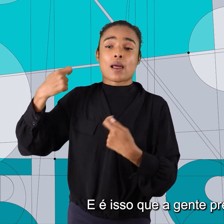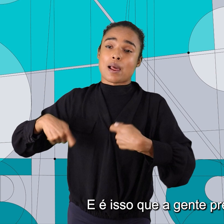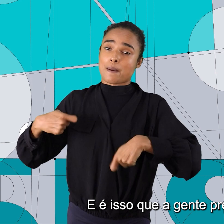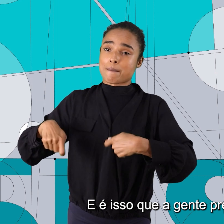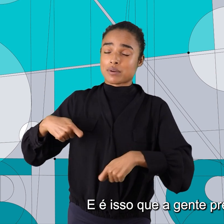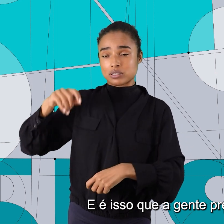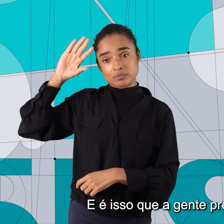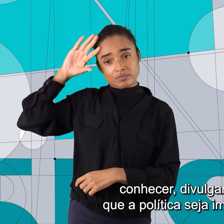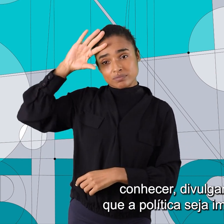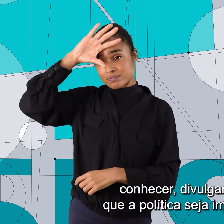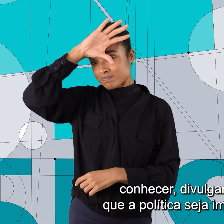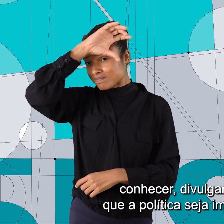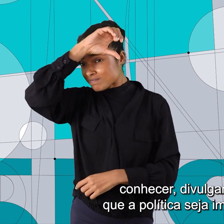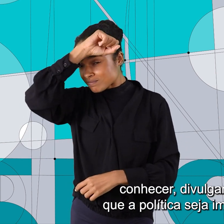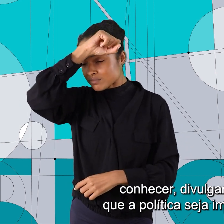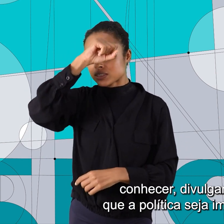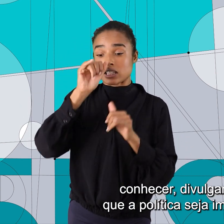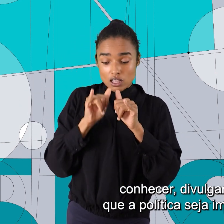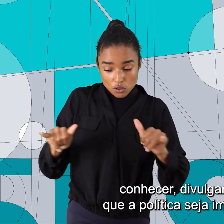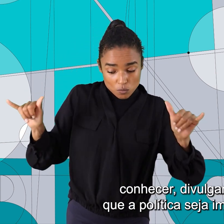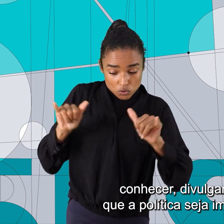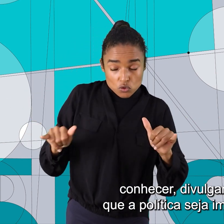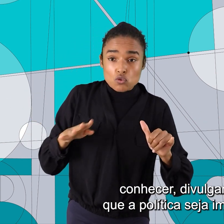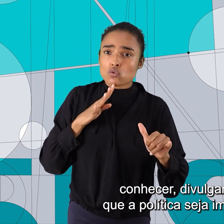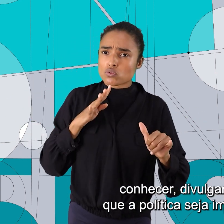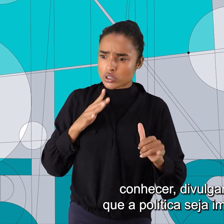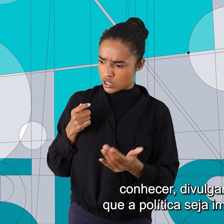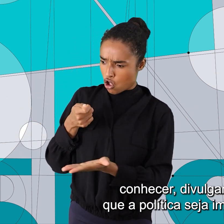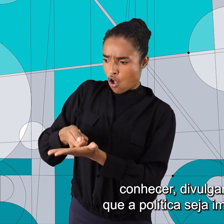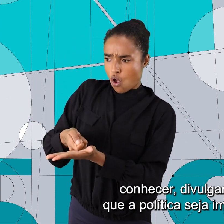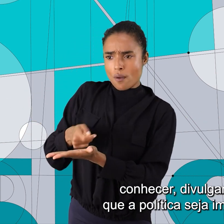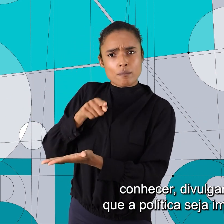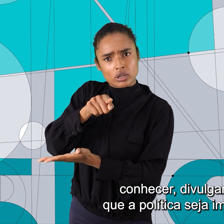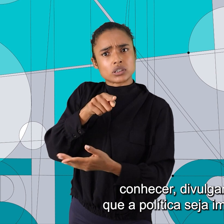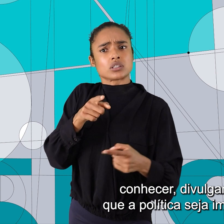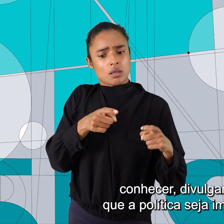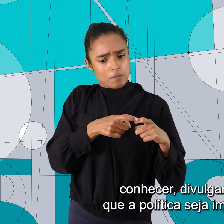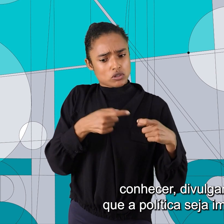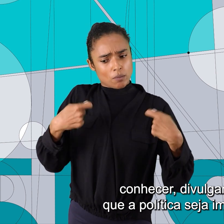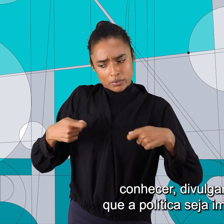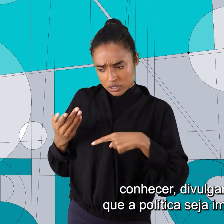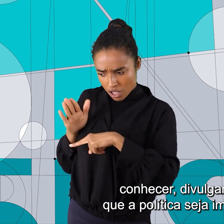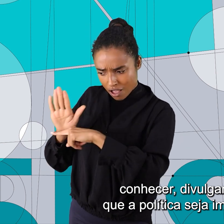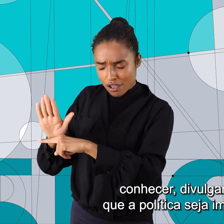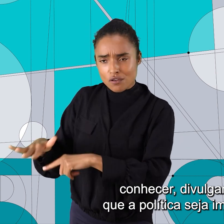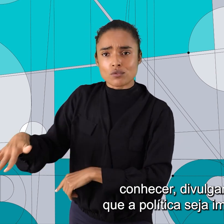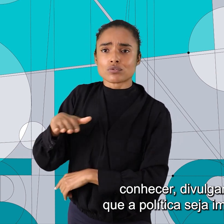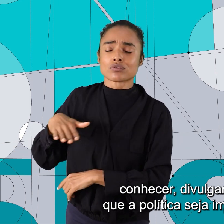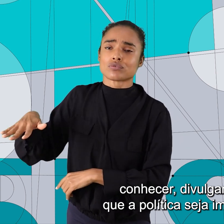a gente precisa entender, conhecer, divulgar e cobrar que a política seja